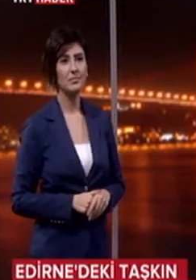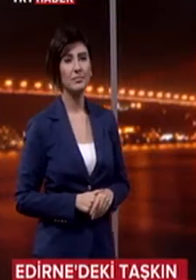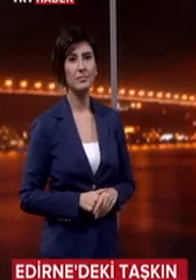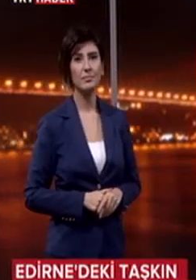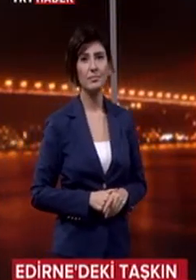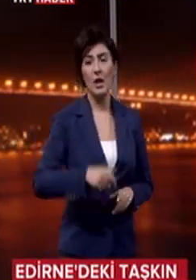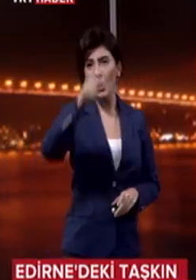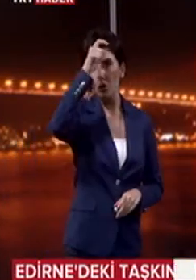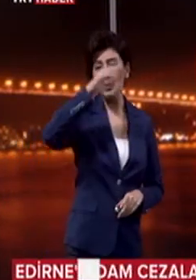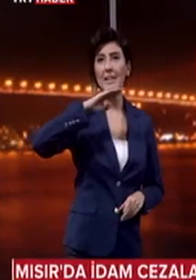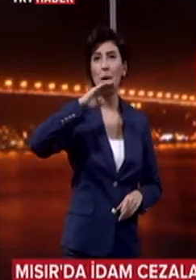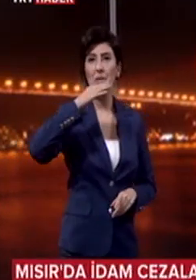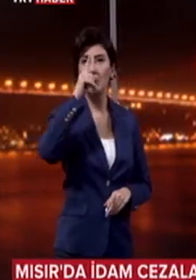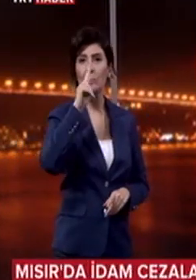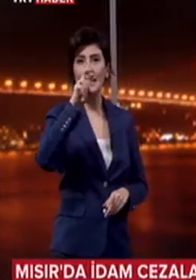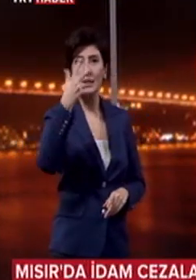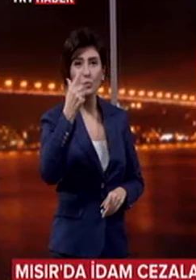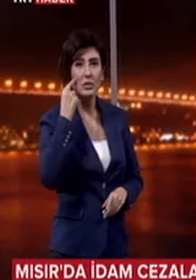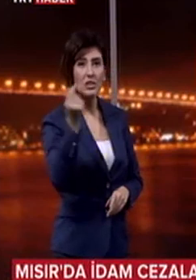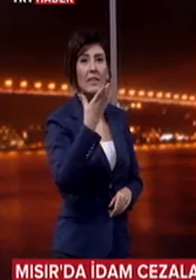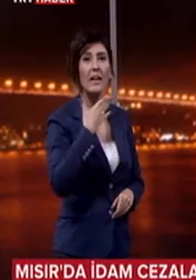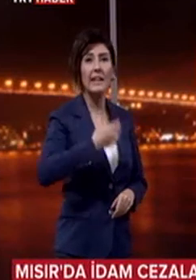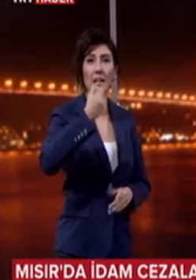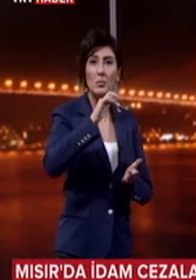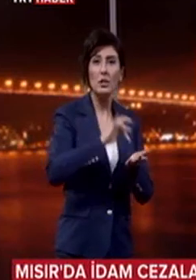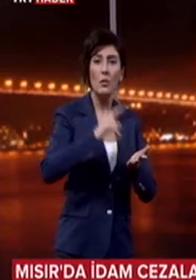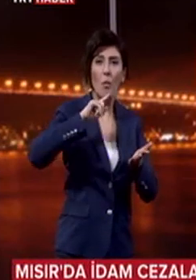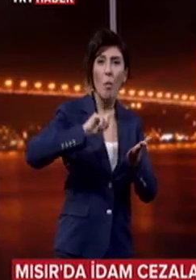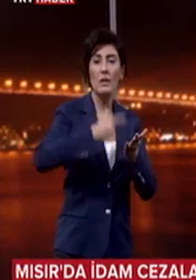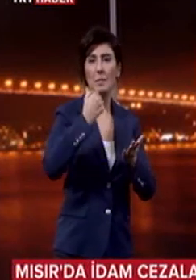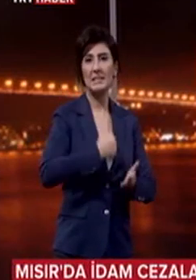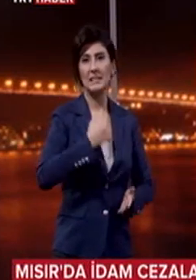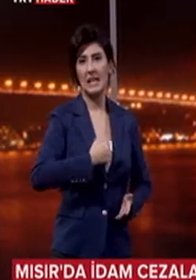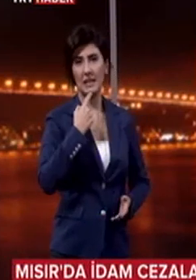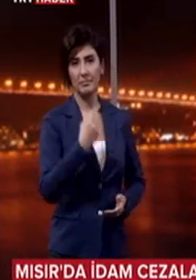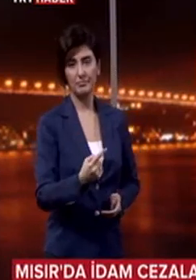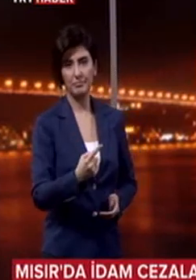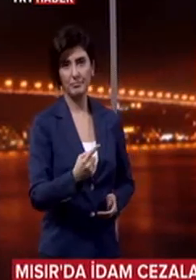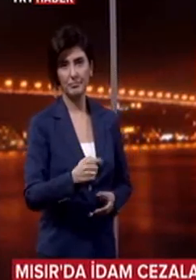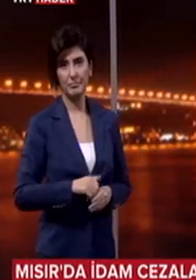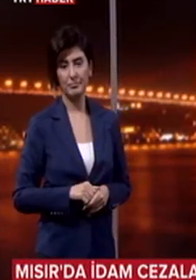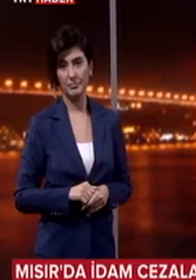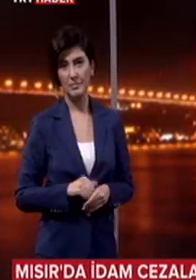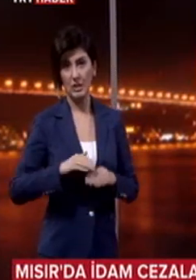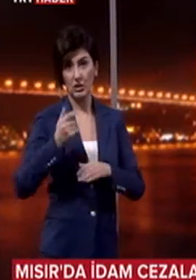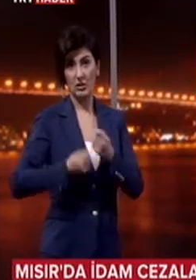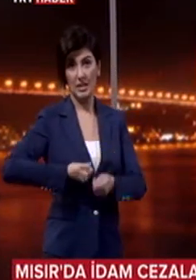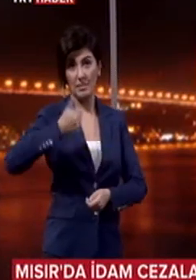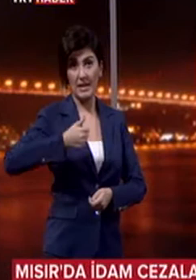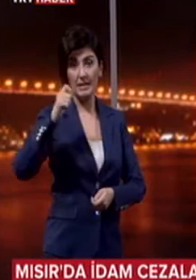Türkiye Mısır'da 183 kişinin daha idam cezasının onanmasını kınadı. Dışişleri Bakanlığı'ndan